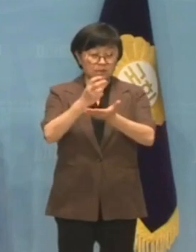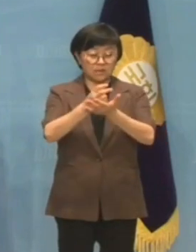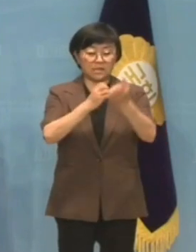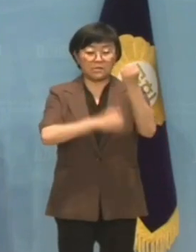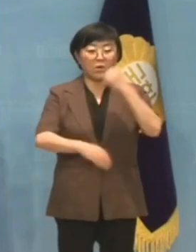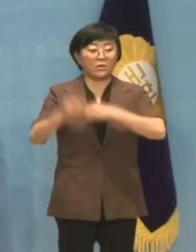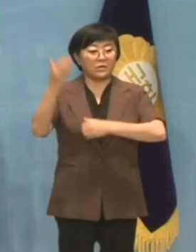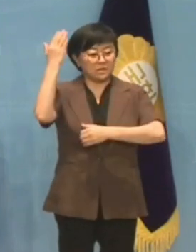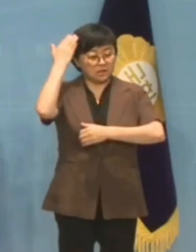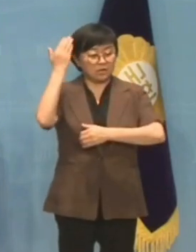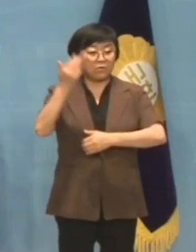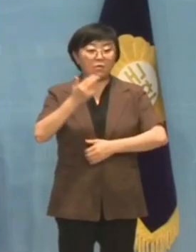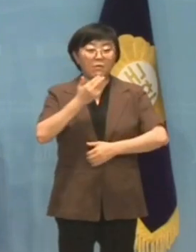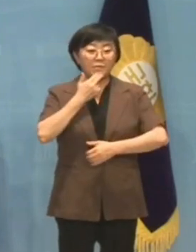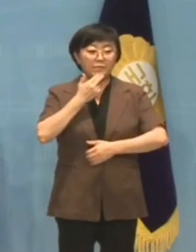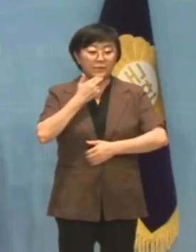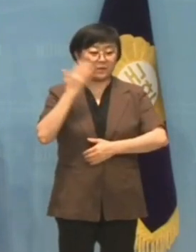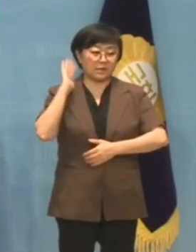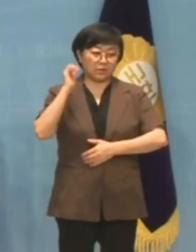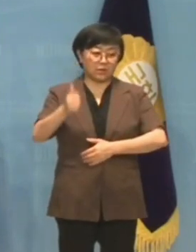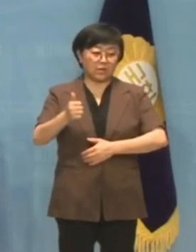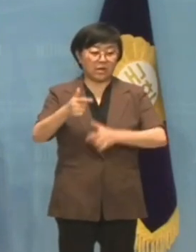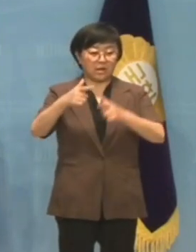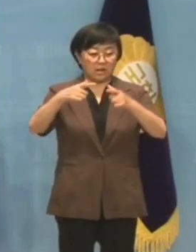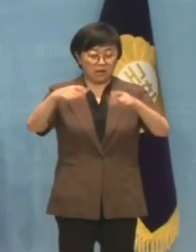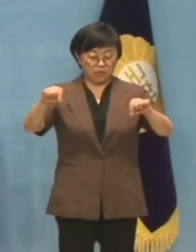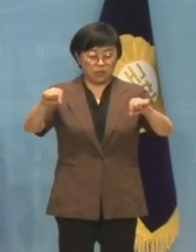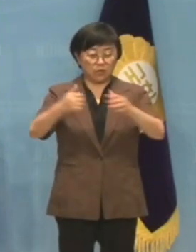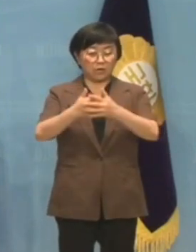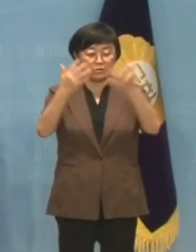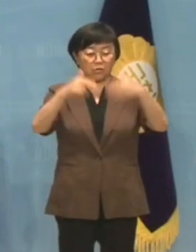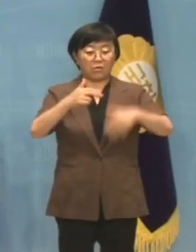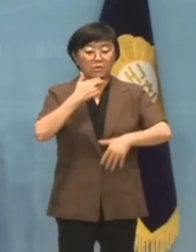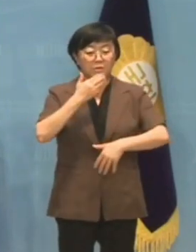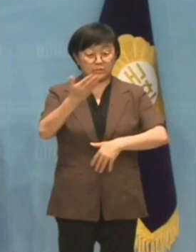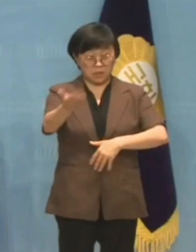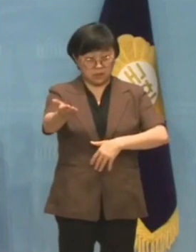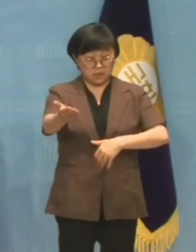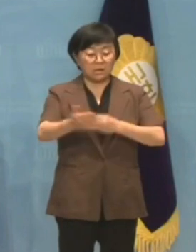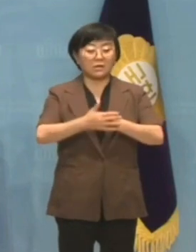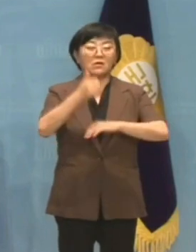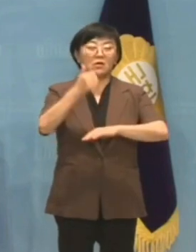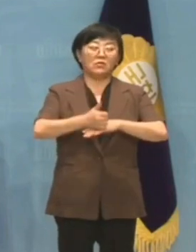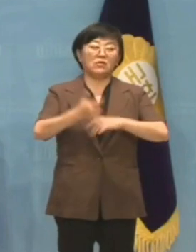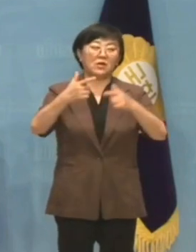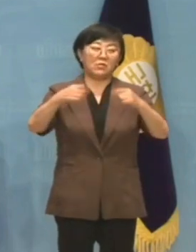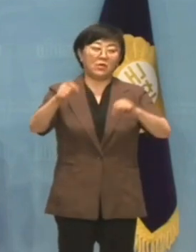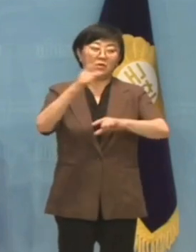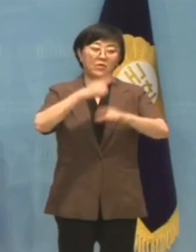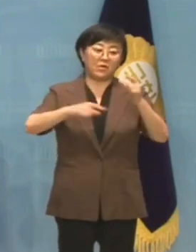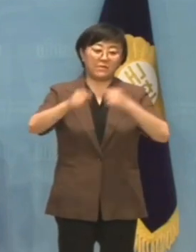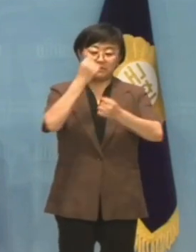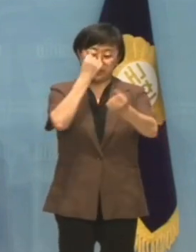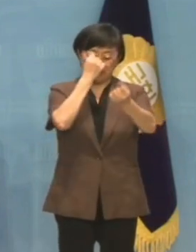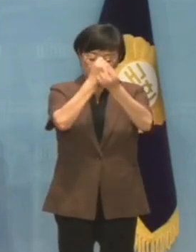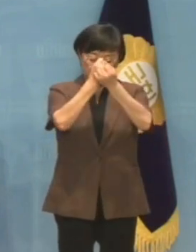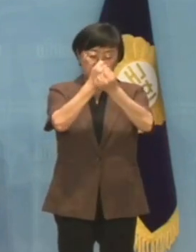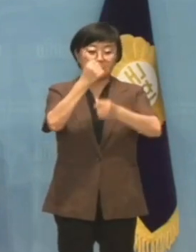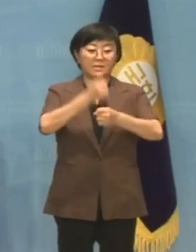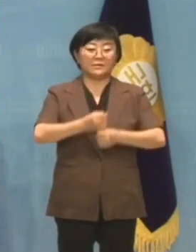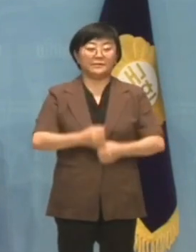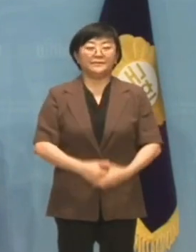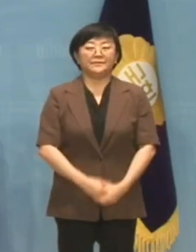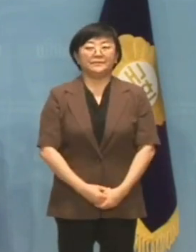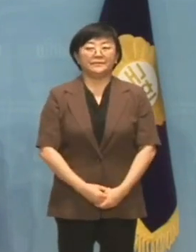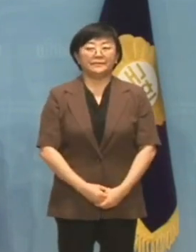상식조차 모르는 대통령이 일본에 조건 없이 내준 면죄부가 결국 일본을 더욱 뻔뻔하게 만들고